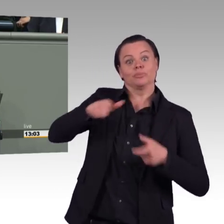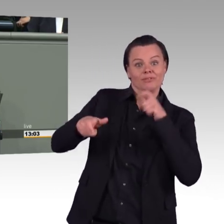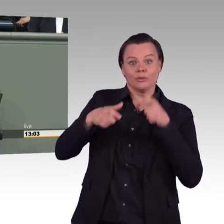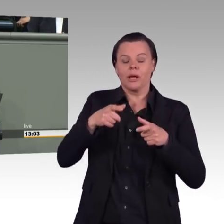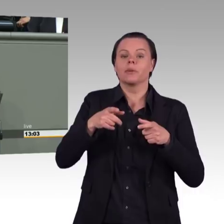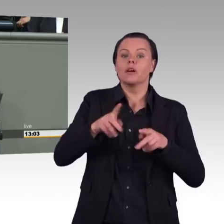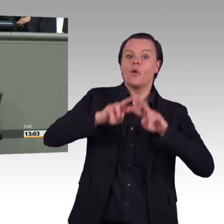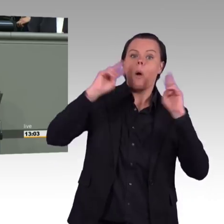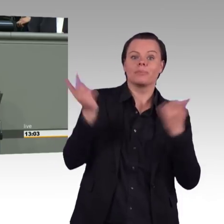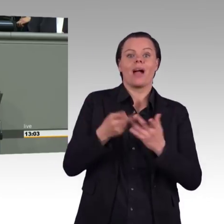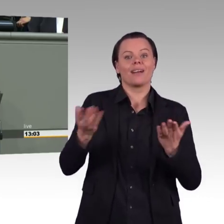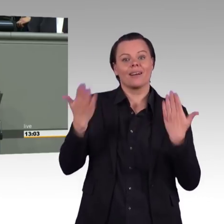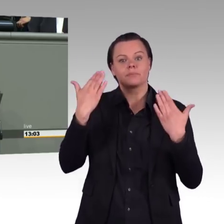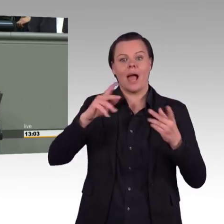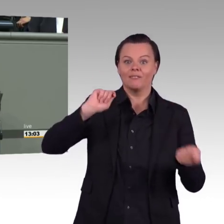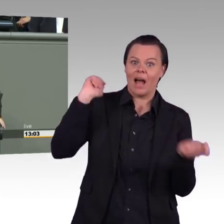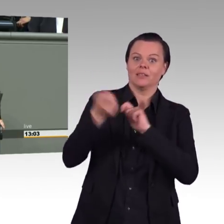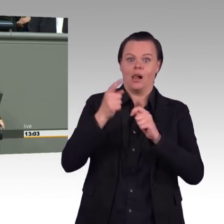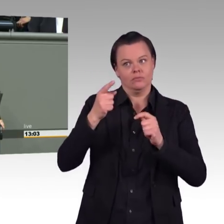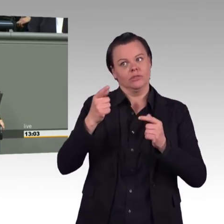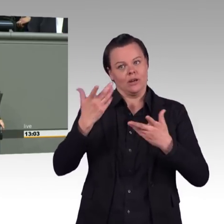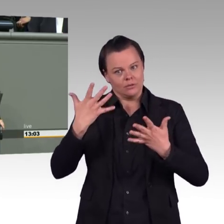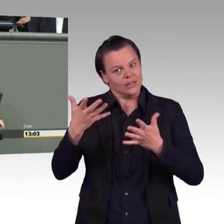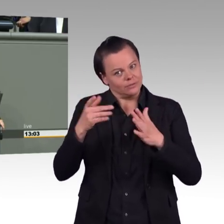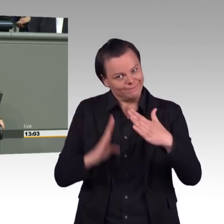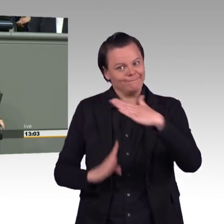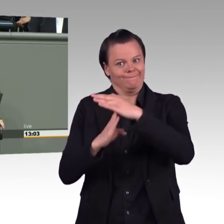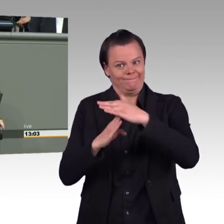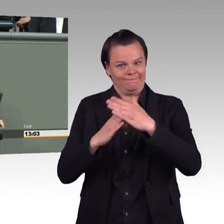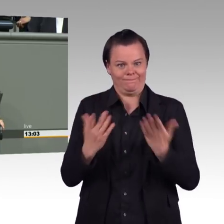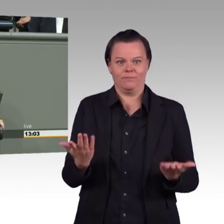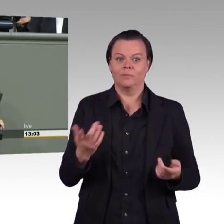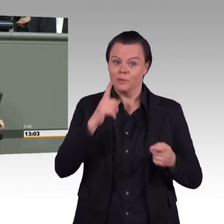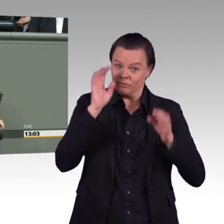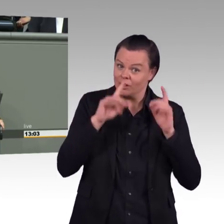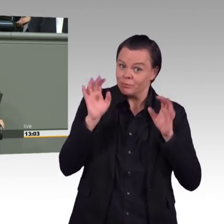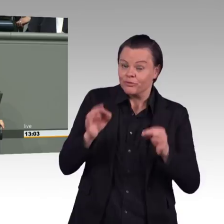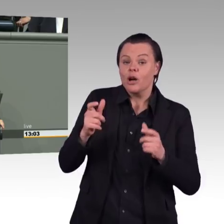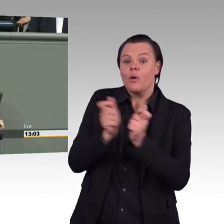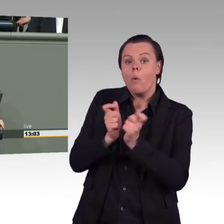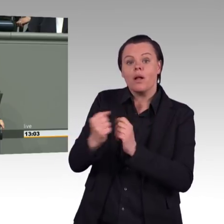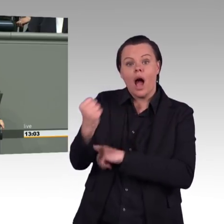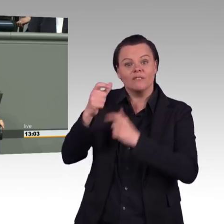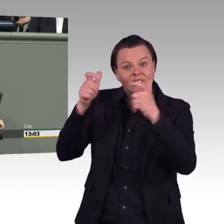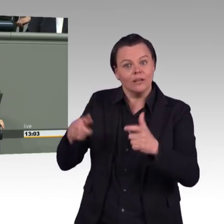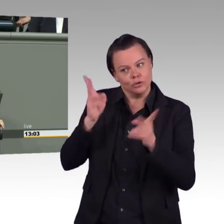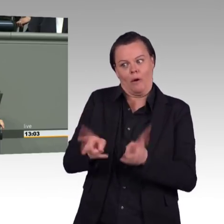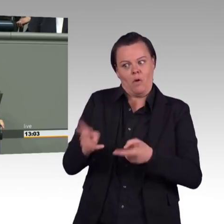der ist bei uns natürlich viel weiter gefasst. Und der Zeitplan ist doch klar, und da gab es doch auch nie Diskussionen darum, dass wir